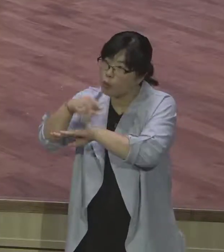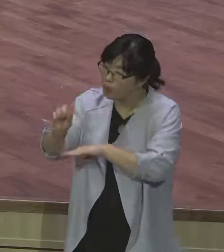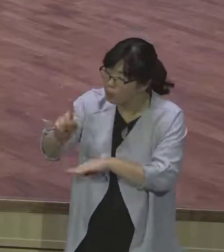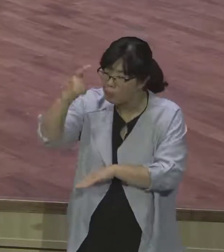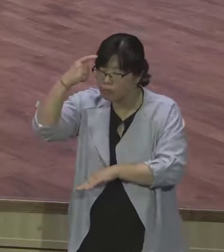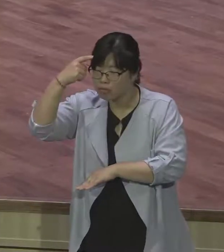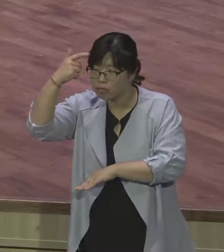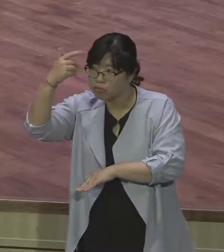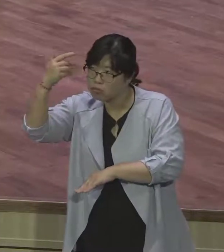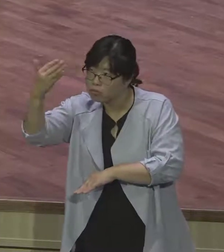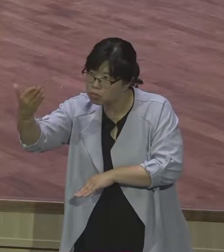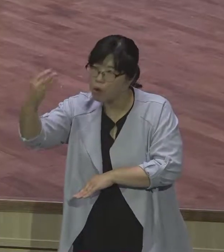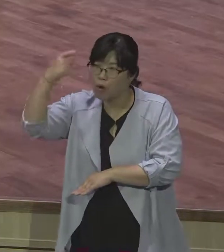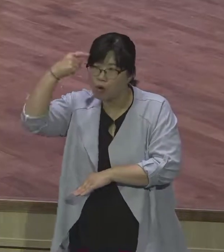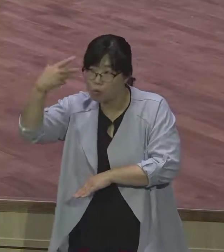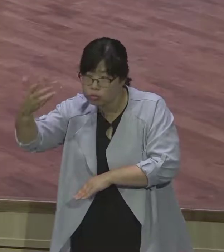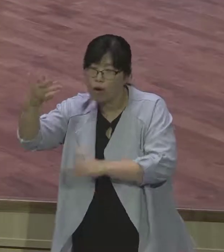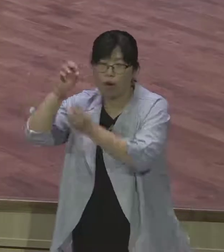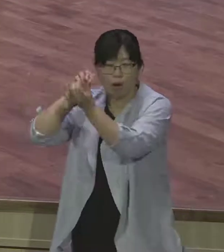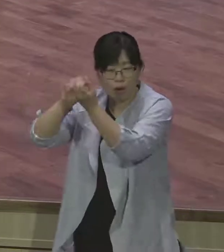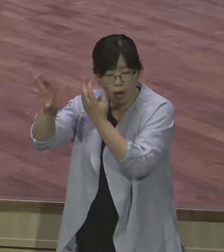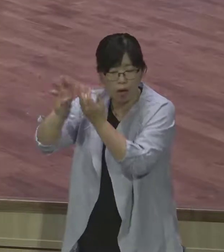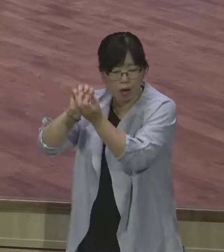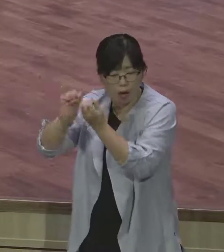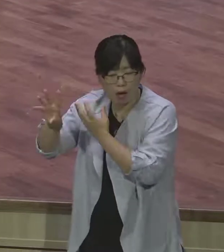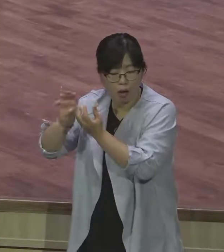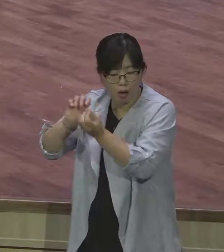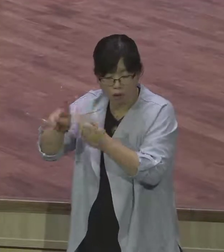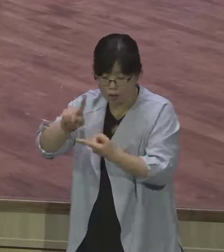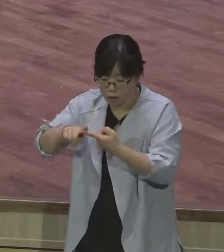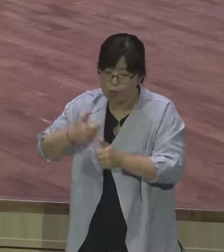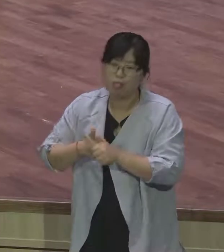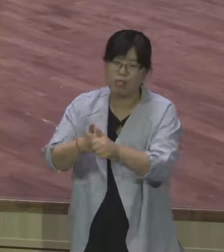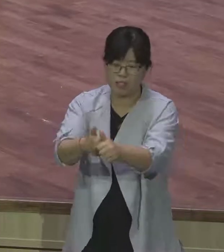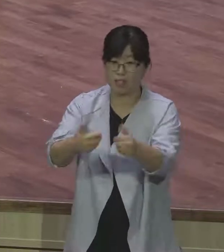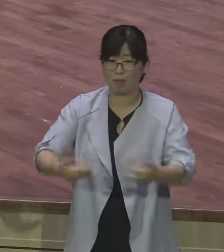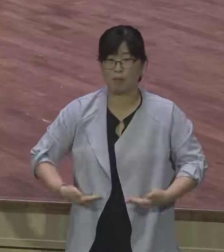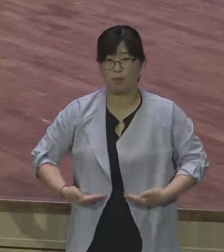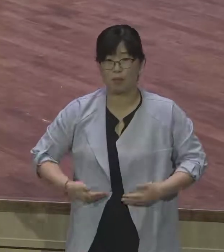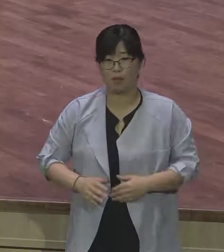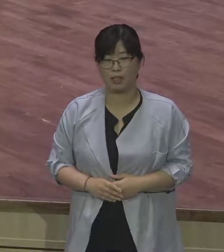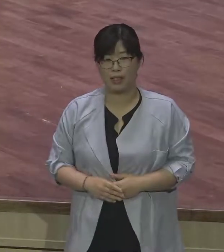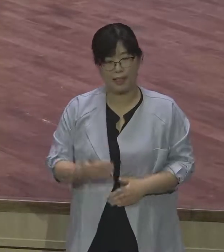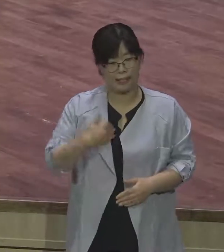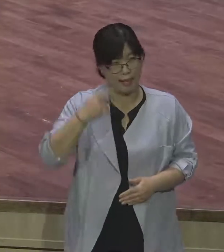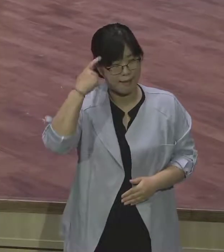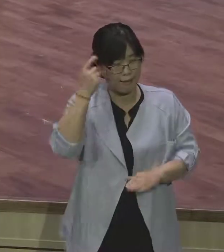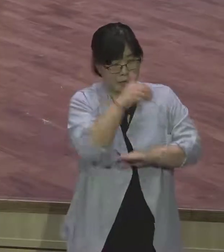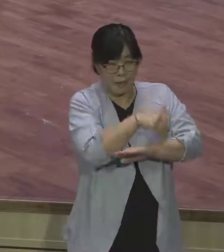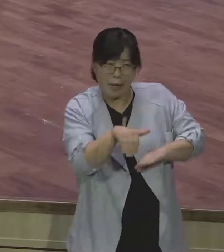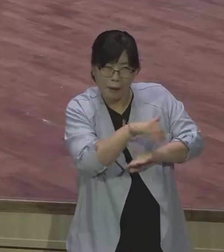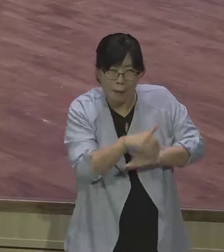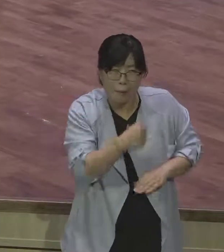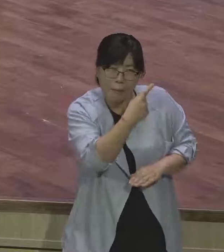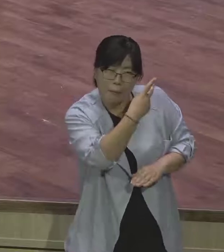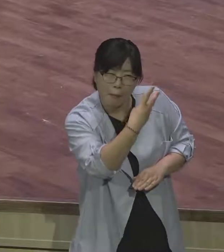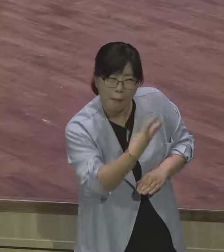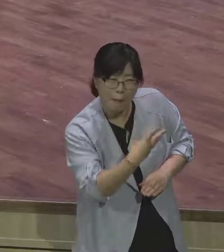중요합니다. 내 뜻이 아니라 하나님의 뜻과 교육을 온전히 방향을 맞추는 그 이유가 있어요. 사람이 마음에는